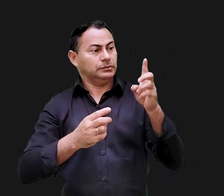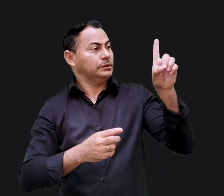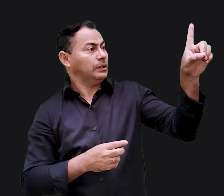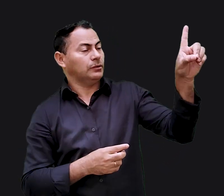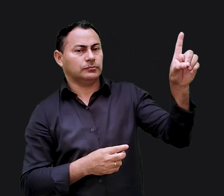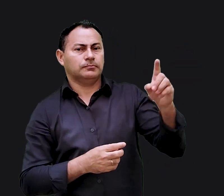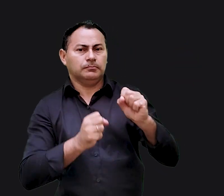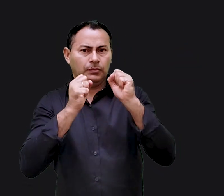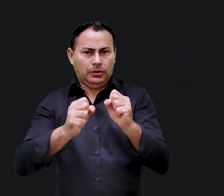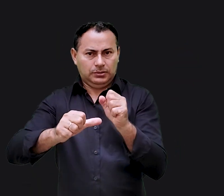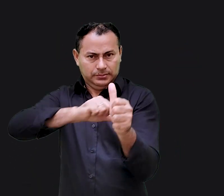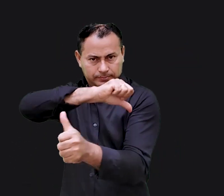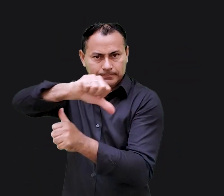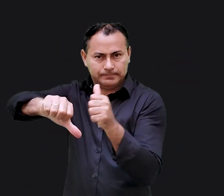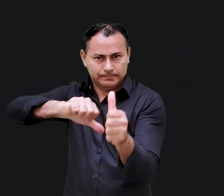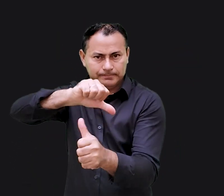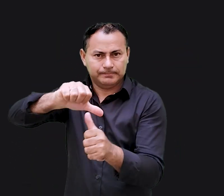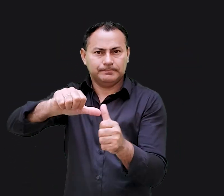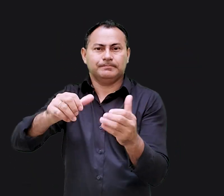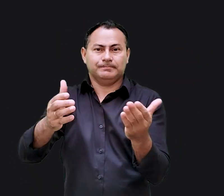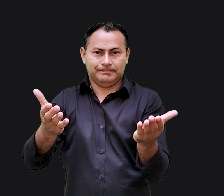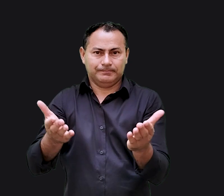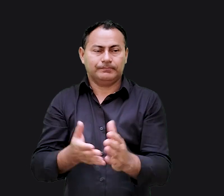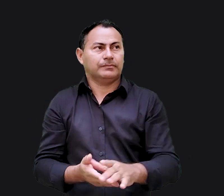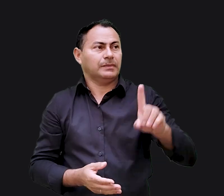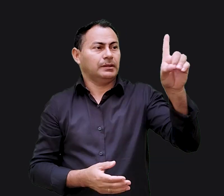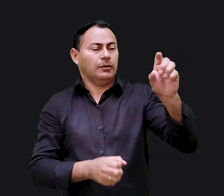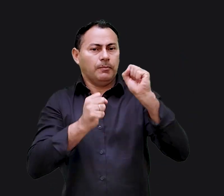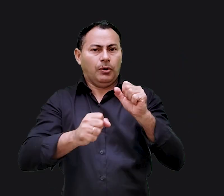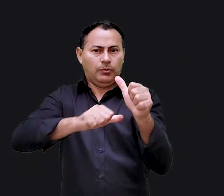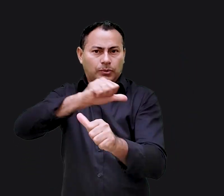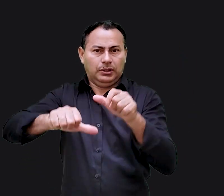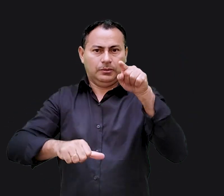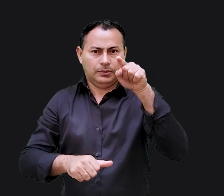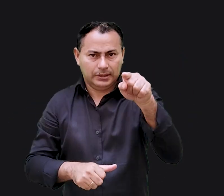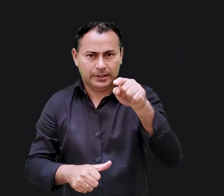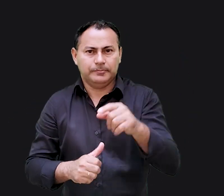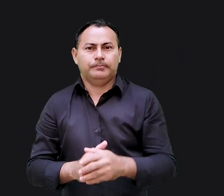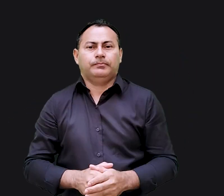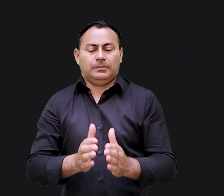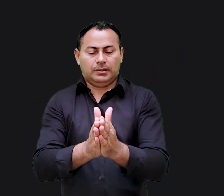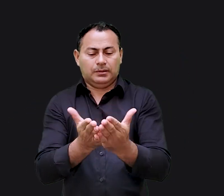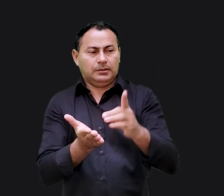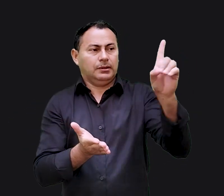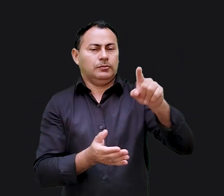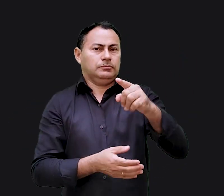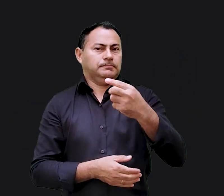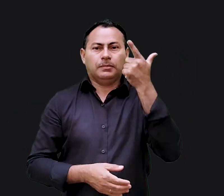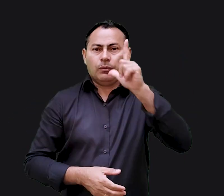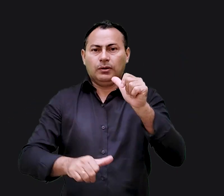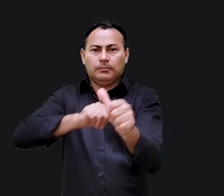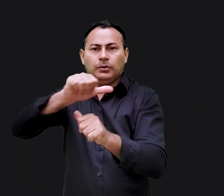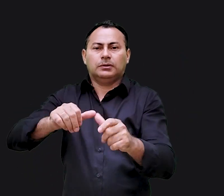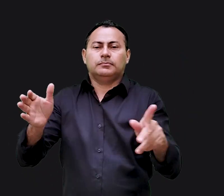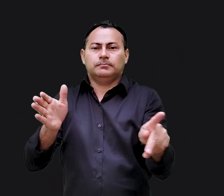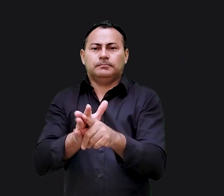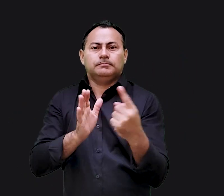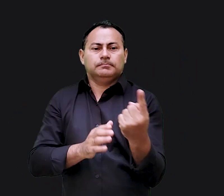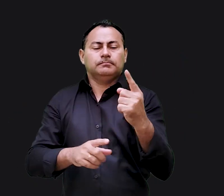de Deus poderá ser transformado Deus pode mudar você a bíblia diz que você não consegue mudar